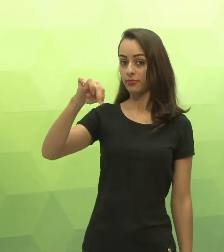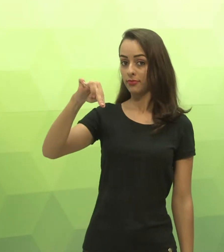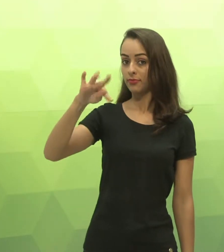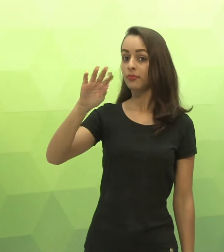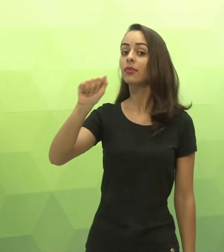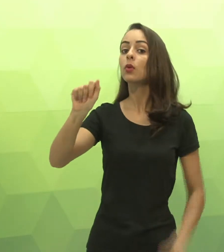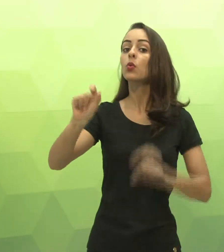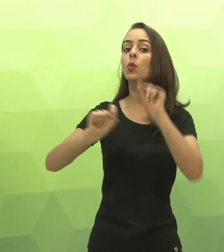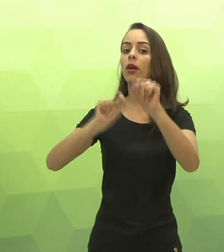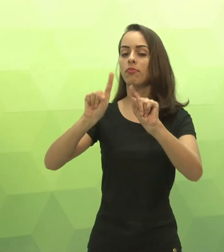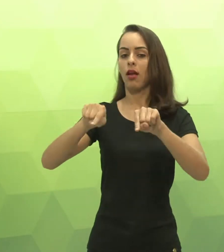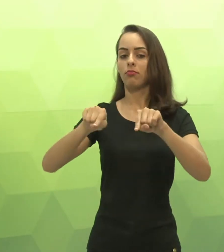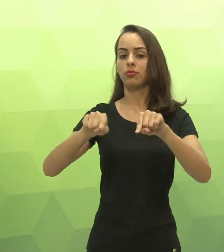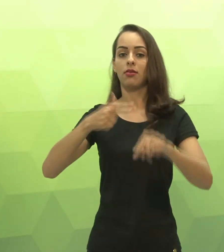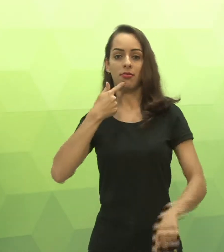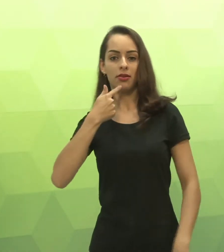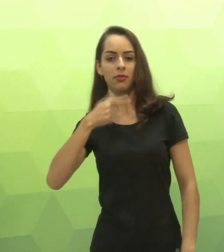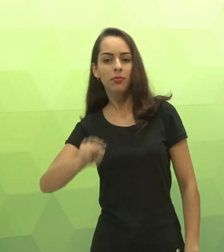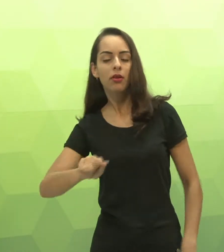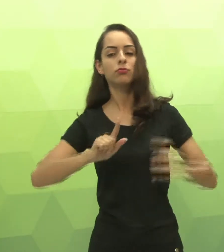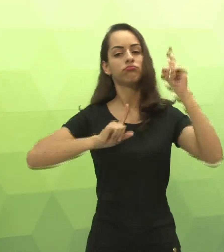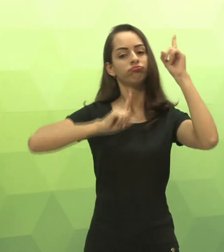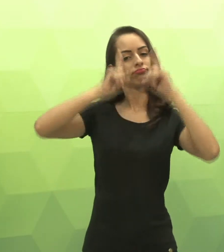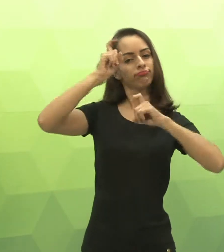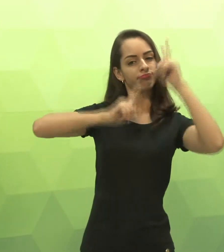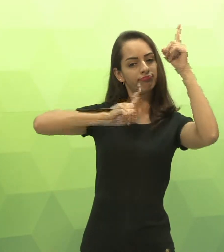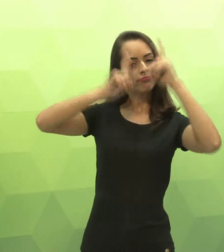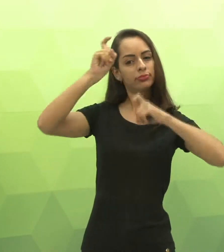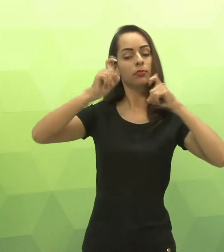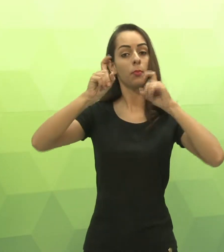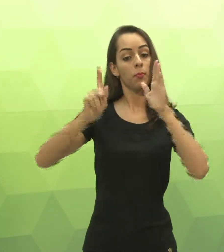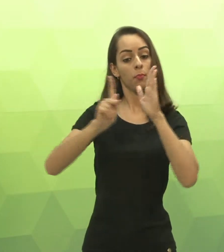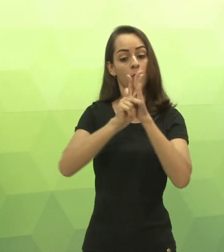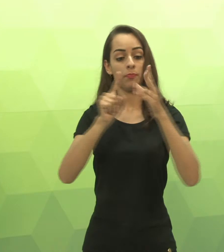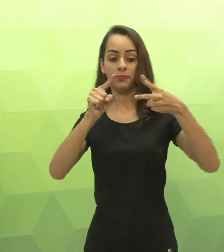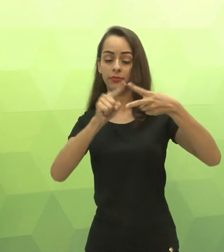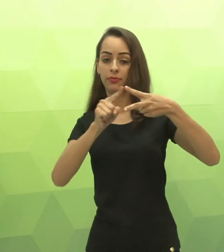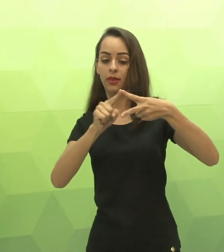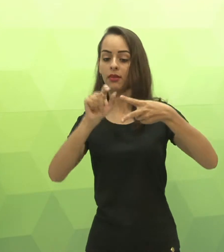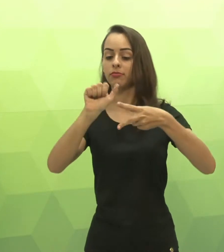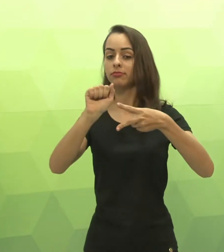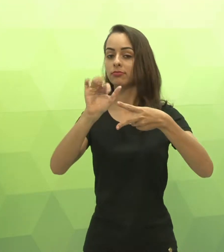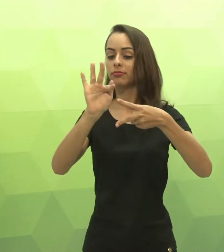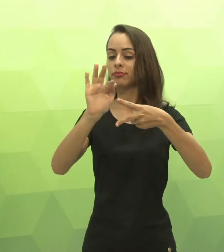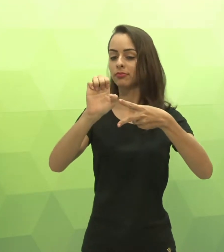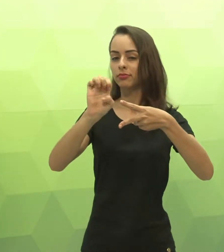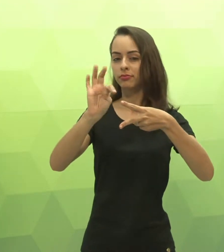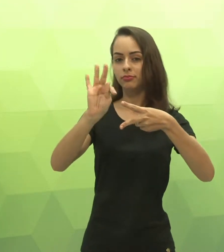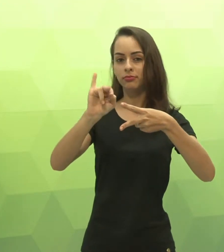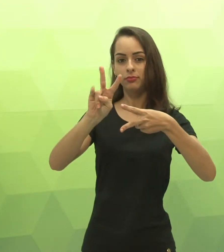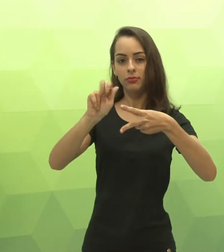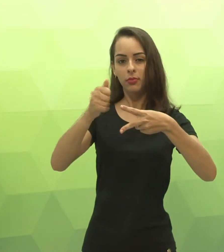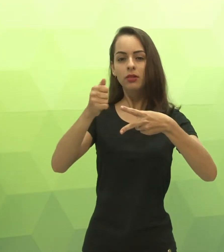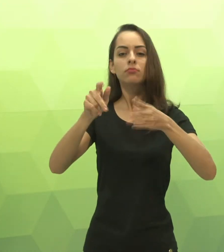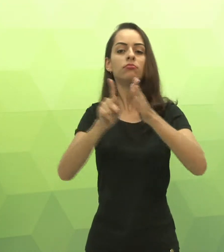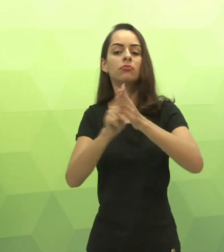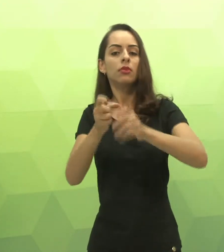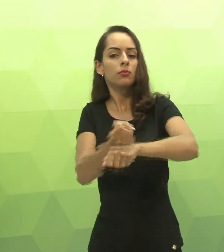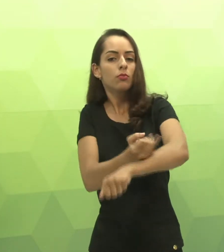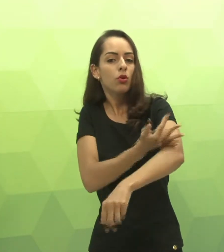A emenda do Libras 2 é o estudo da gramática, o uso das expressões faciais, principalmente das afetivas, que